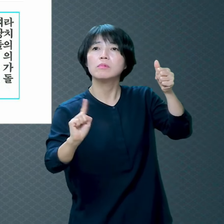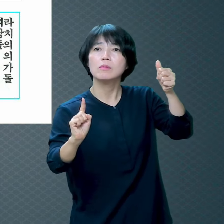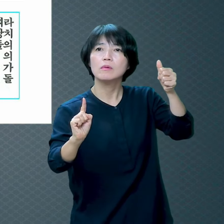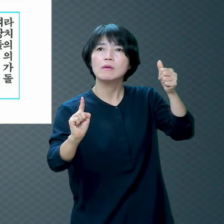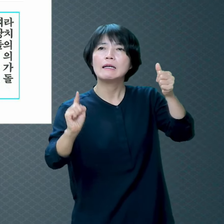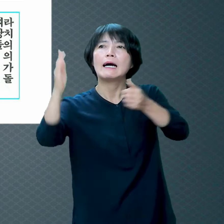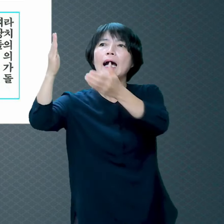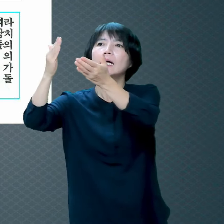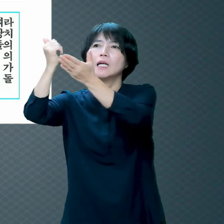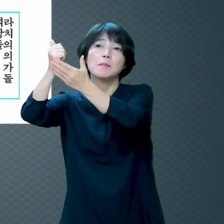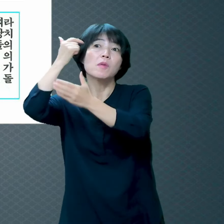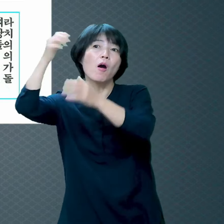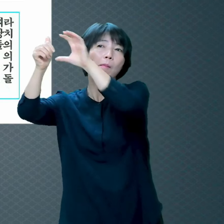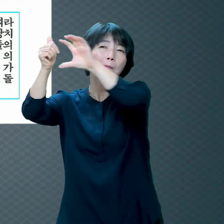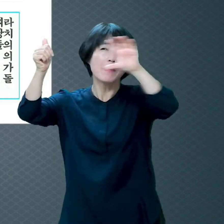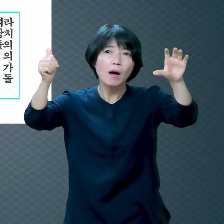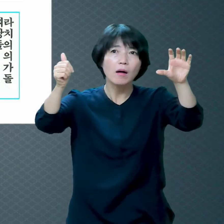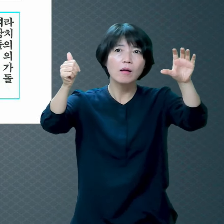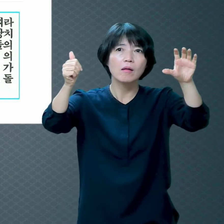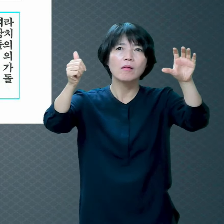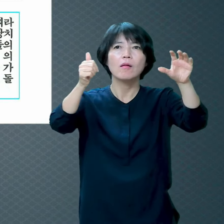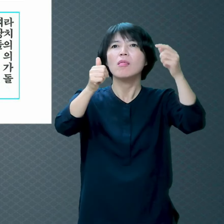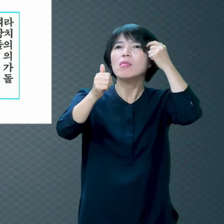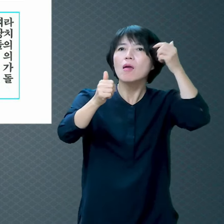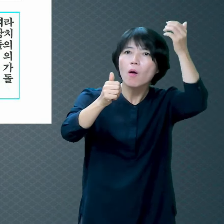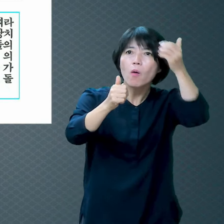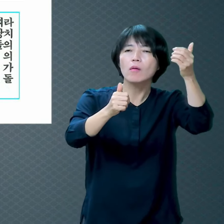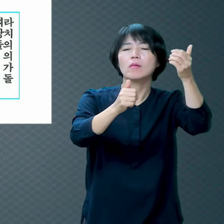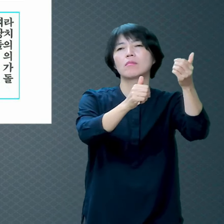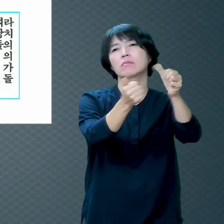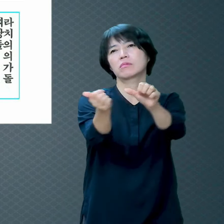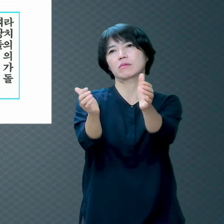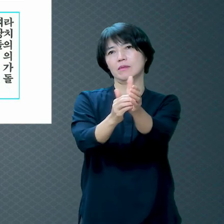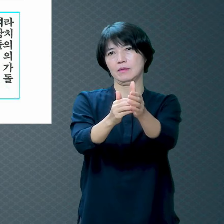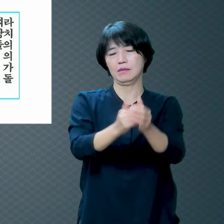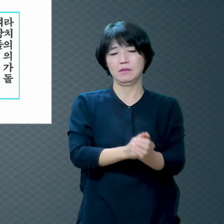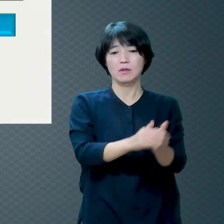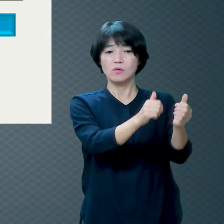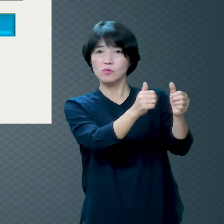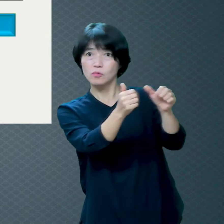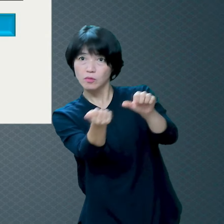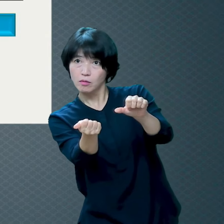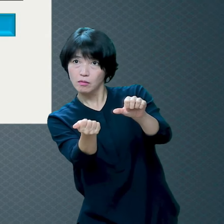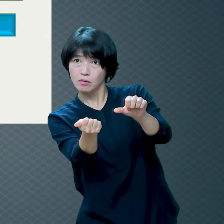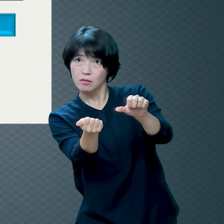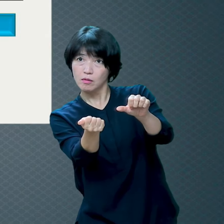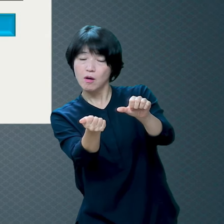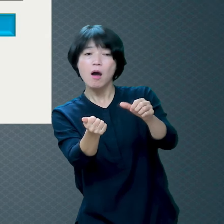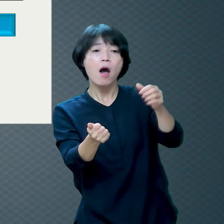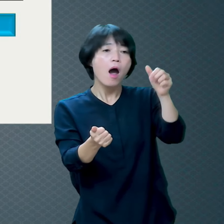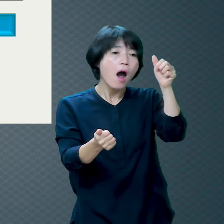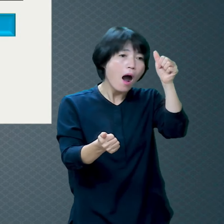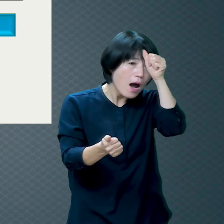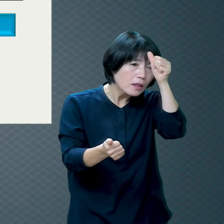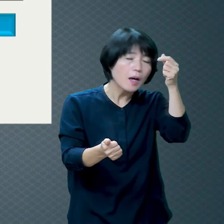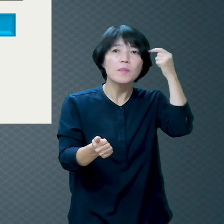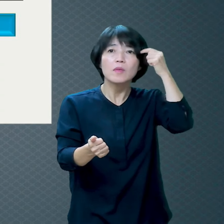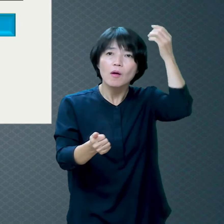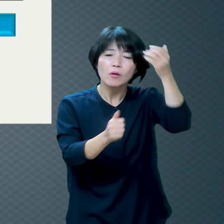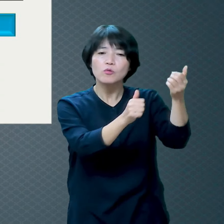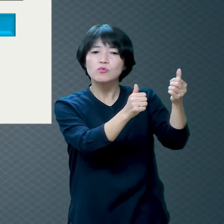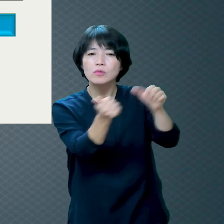영이 그날 죽은 거예요 죽었다는 건 이런 의미입니다 죽었다